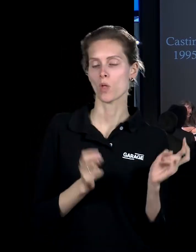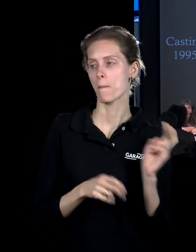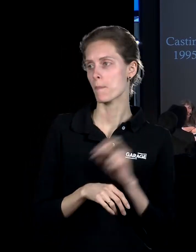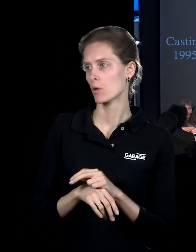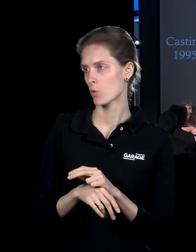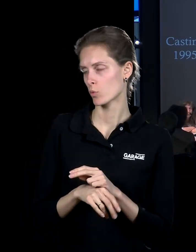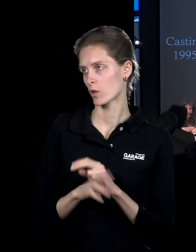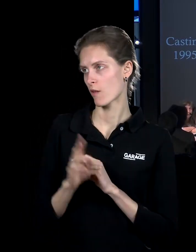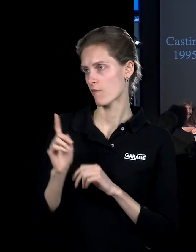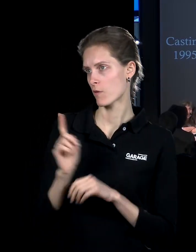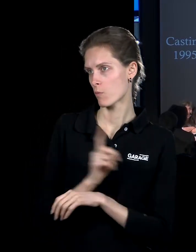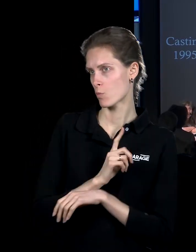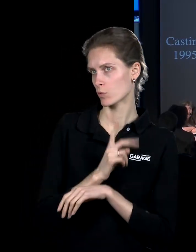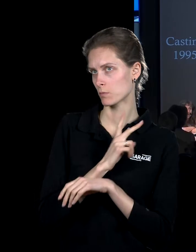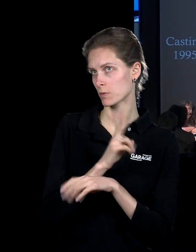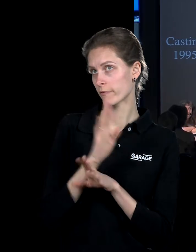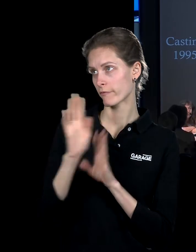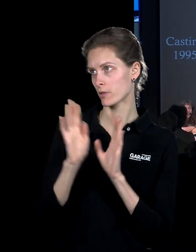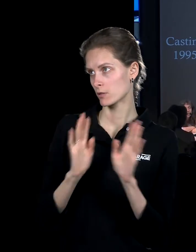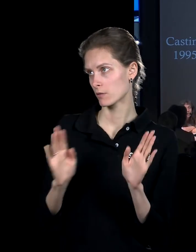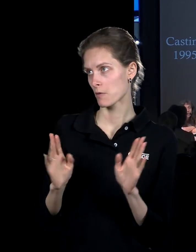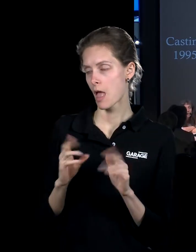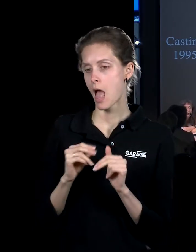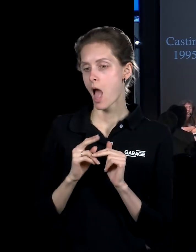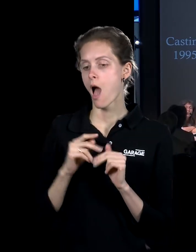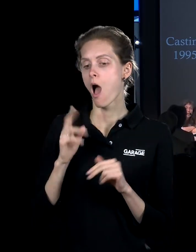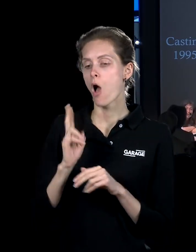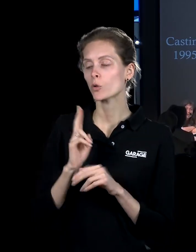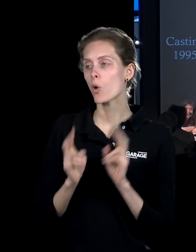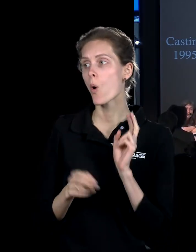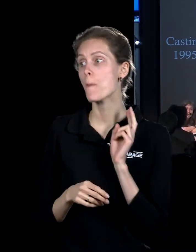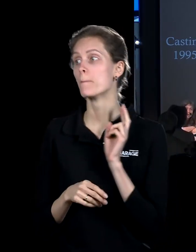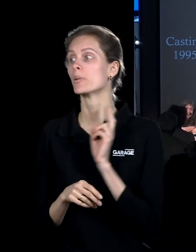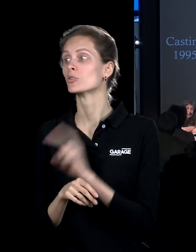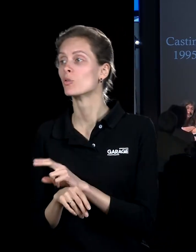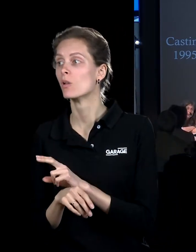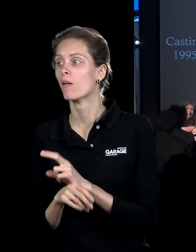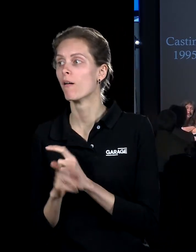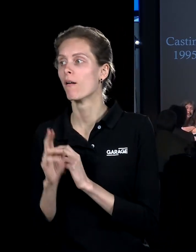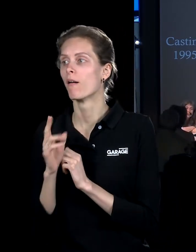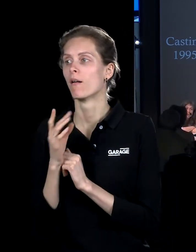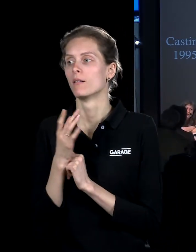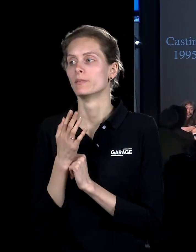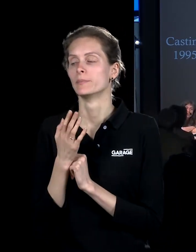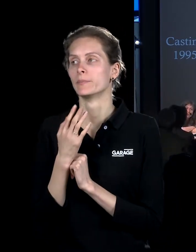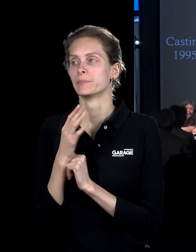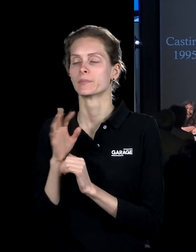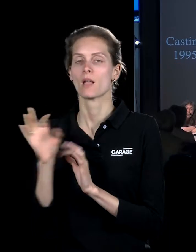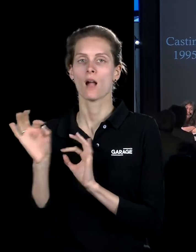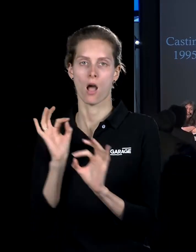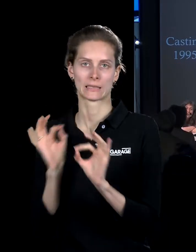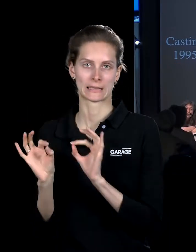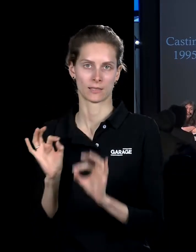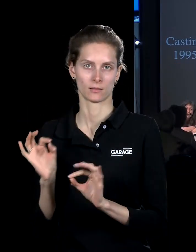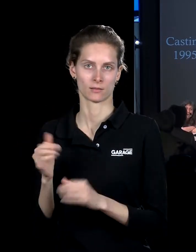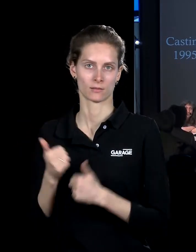кастинг, кто-то приходит посмотреть выставку, и никто не знает, кто здесь ожидает ролик, кто кем будет, кто будет